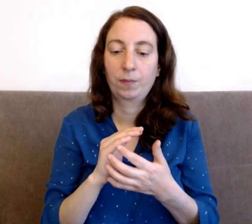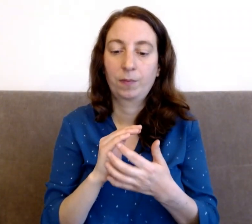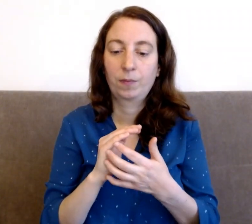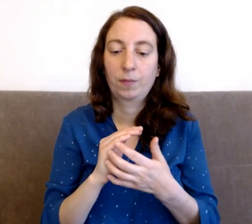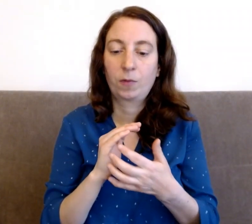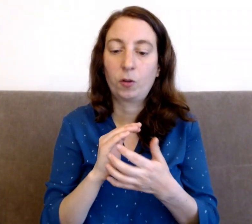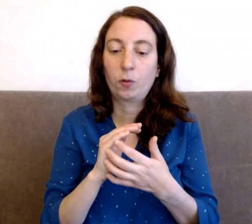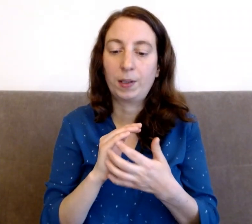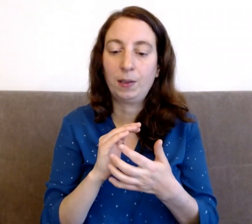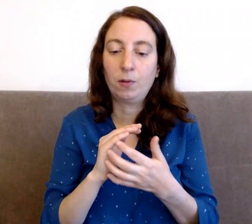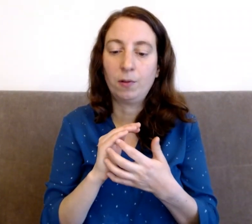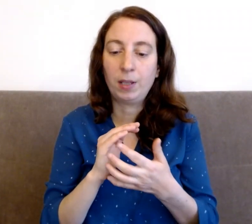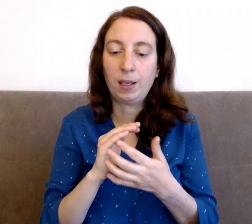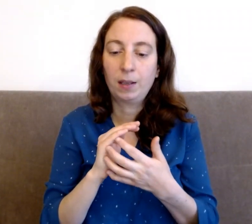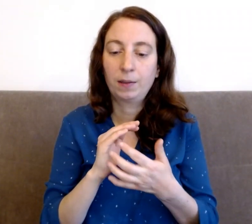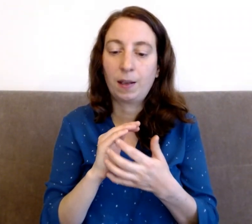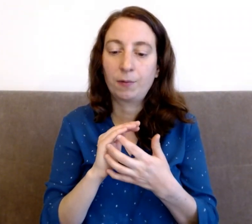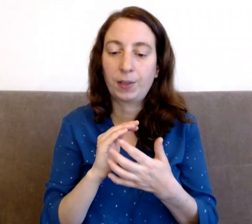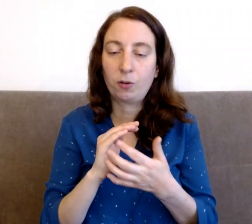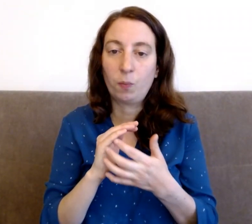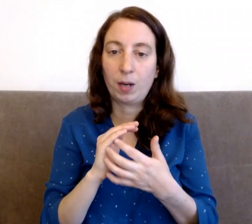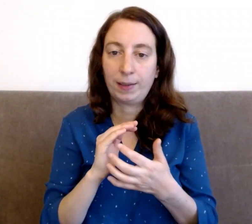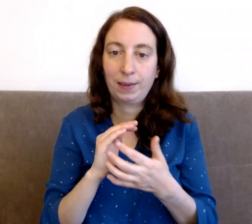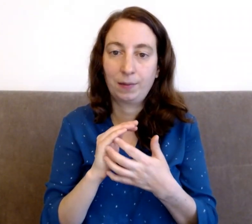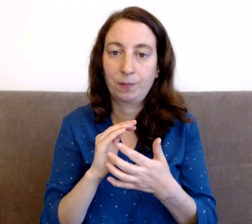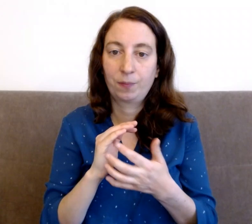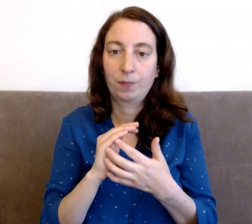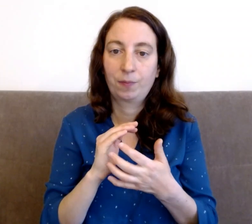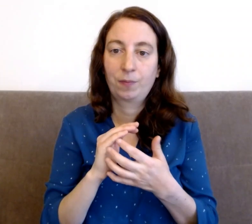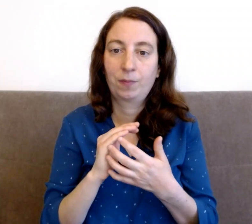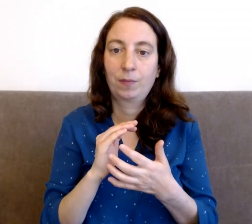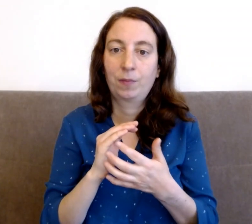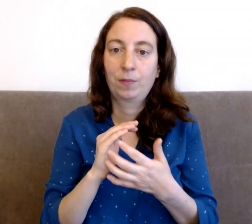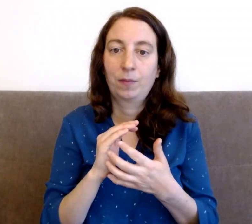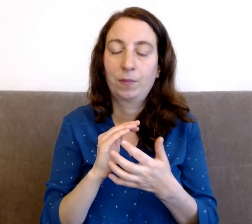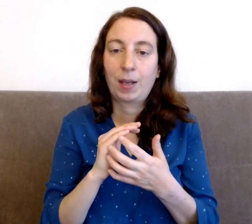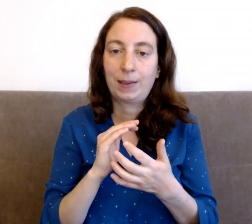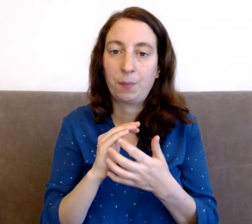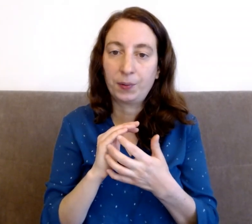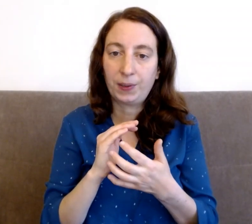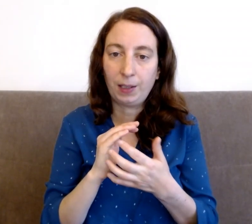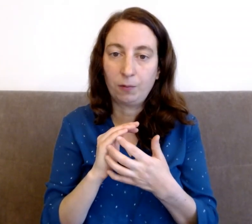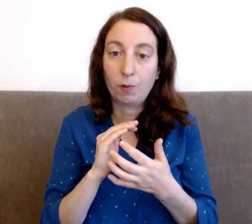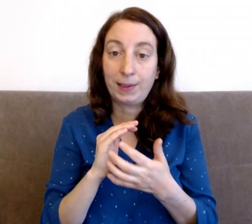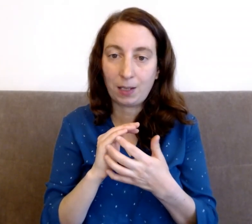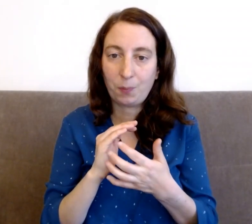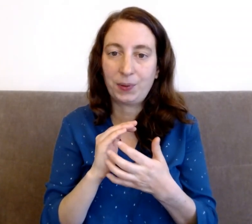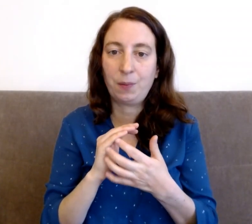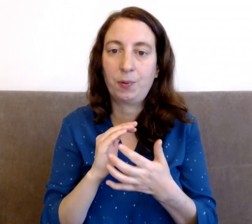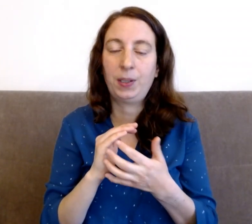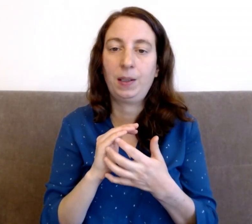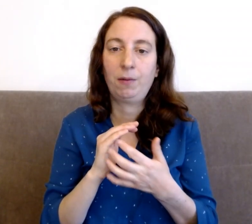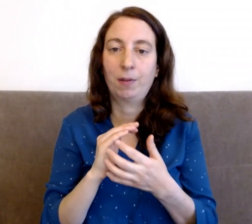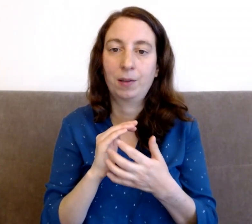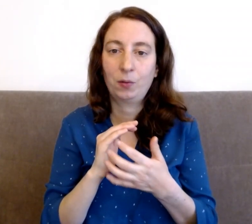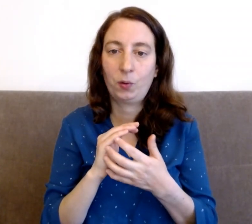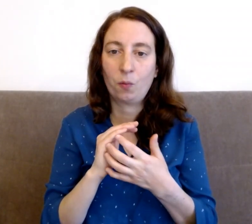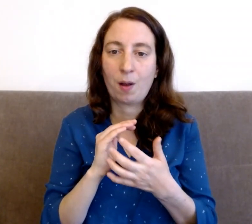Je choisis de donner davantage de place à ces pensées ou à cette pensée positive sur moi-même